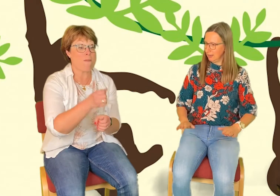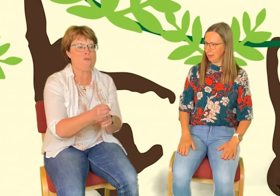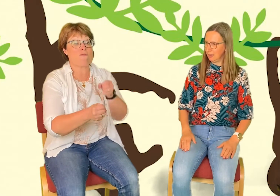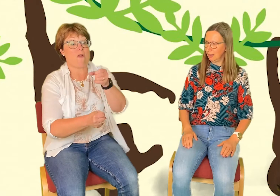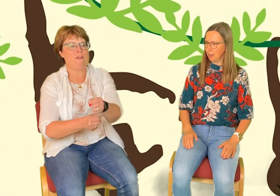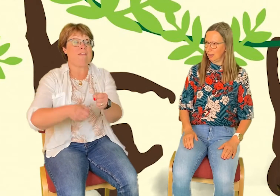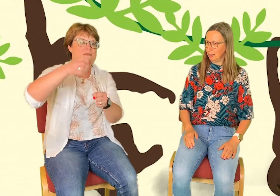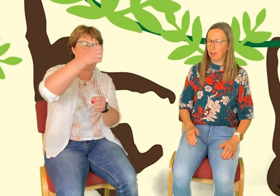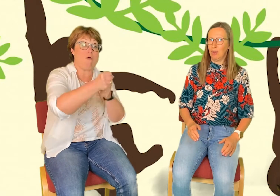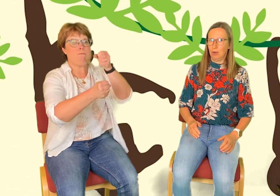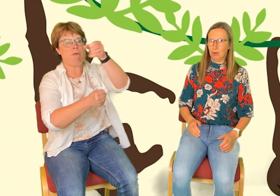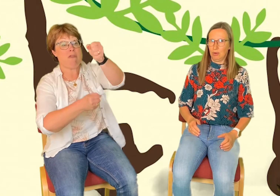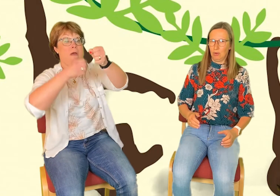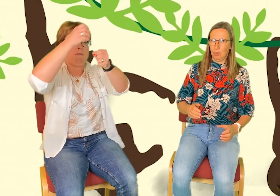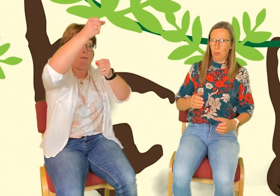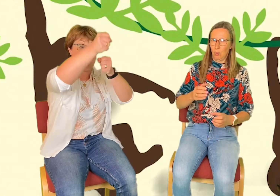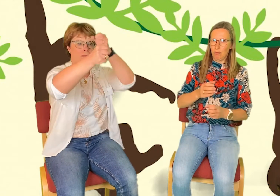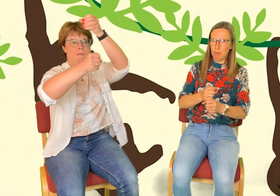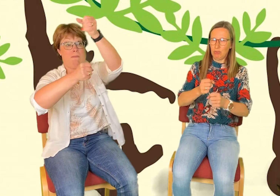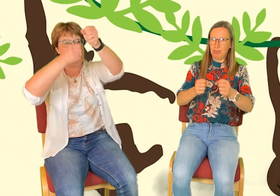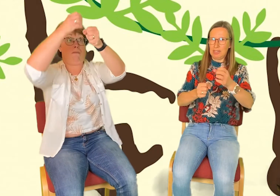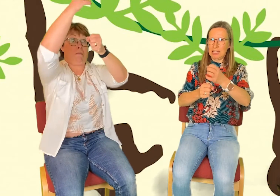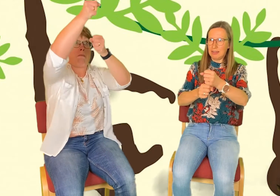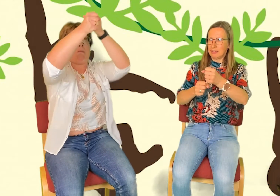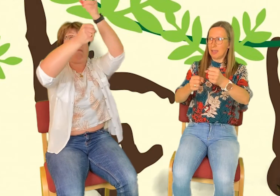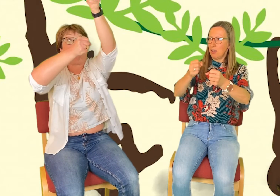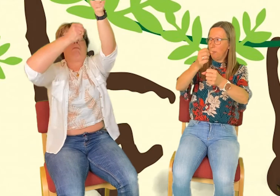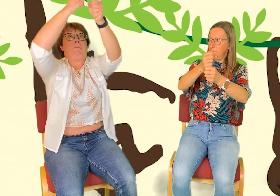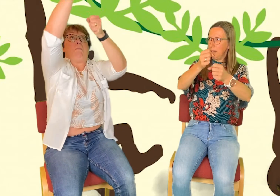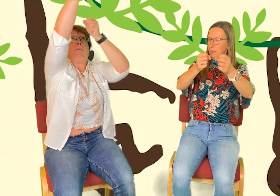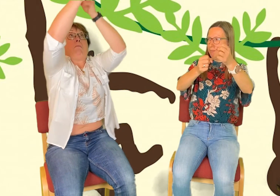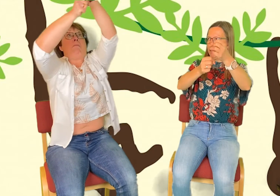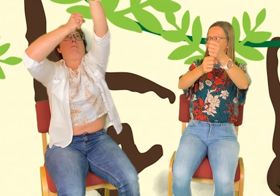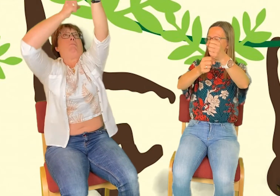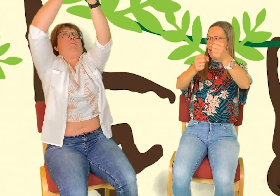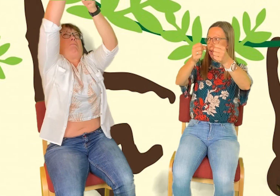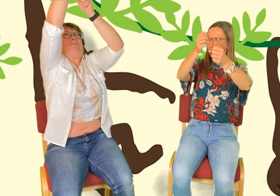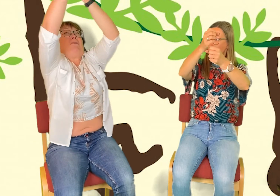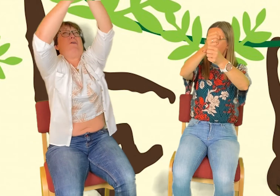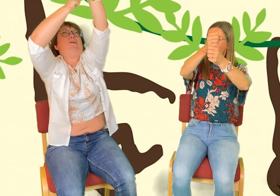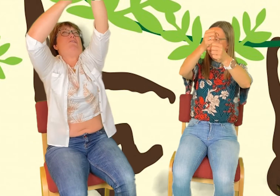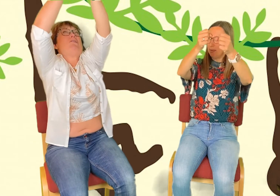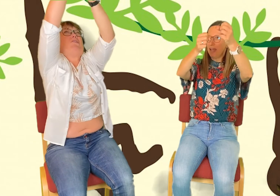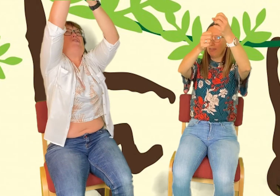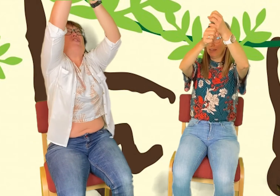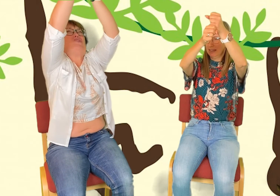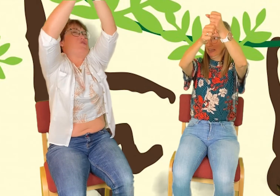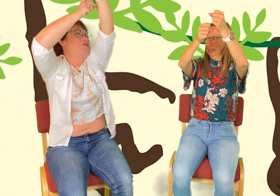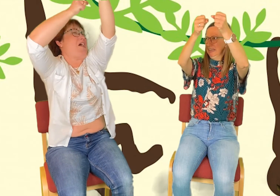måste klättra upp i det. Och vi måste klättra upp i det. Men jag är höjdräd. Oj, tycker också det här.